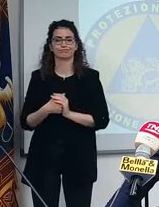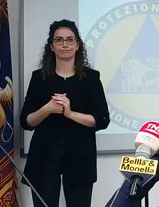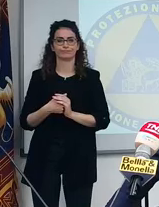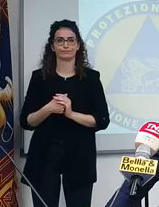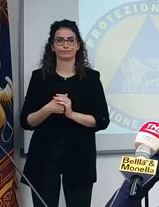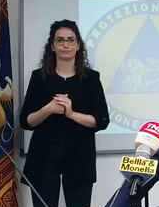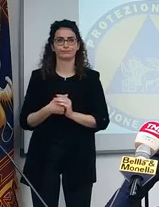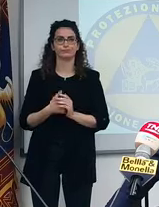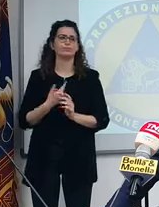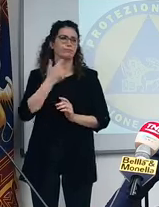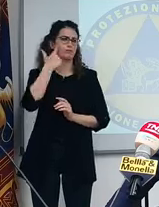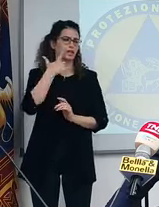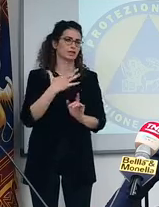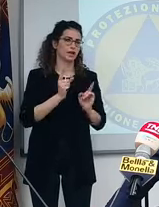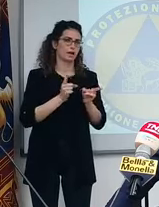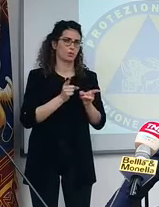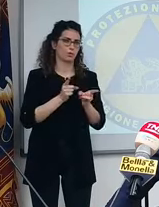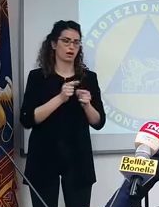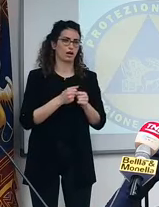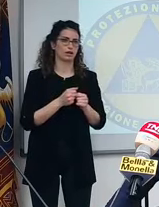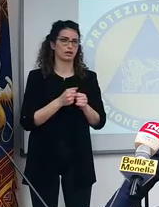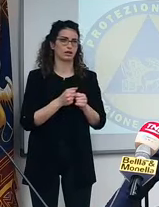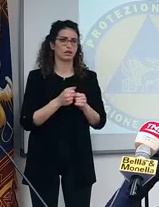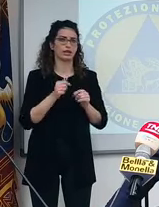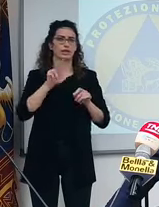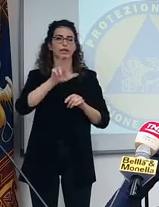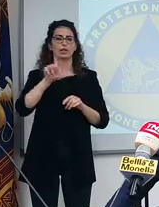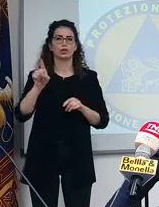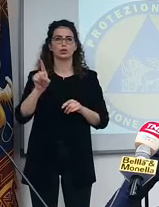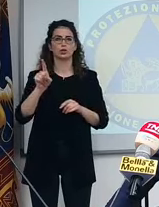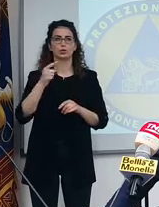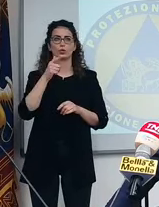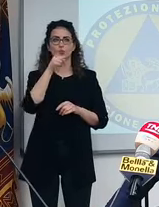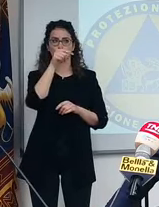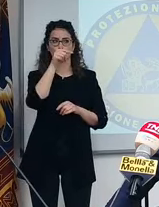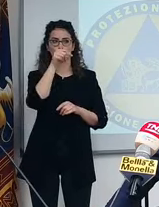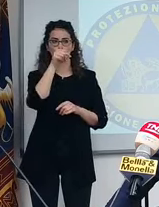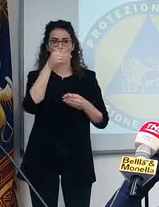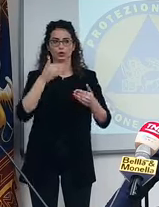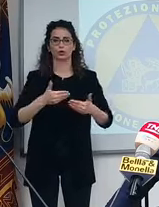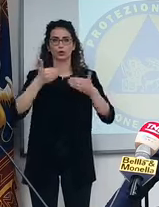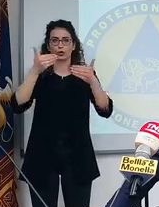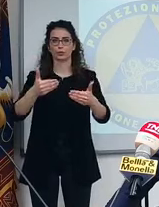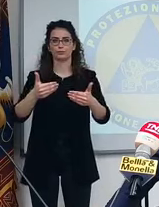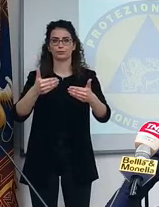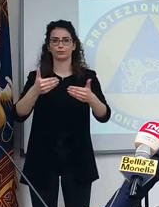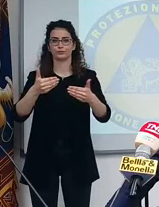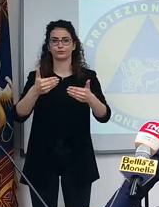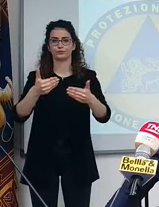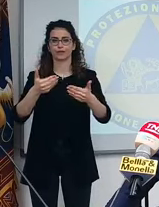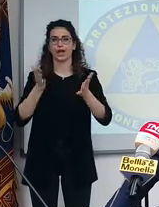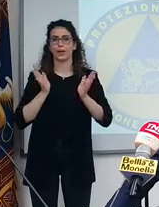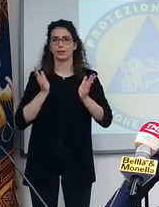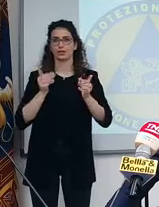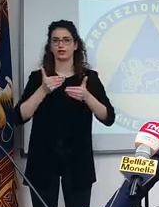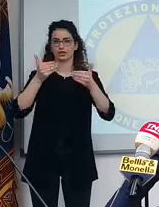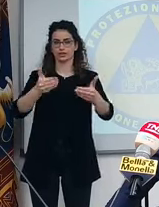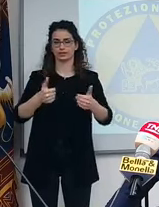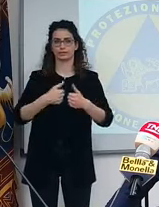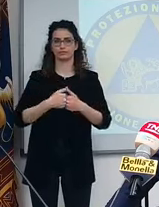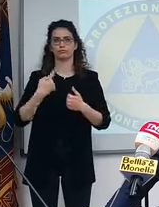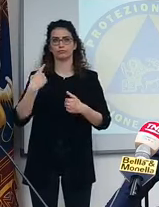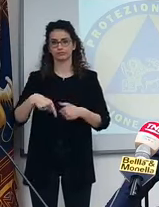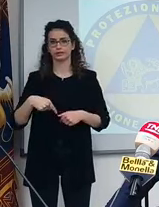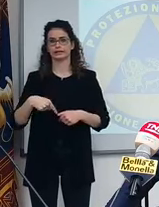Però sappiamo anche che è stato spostato il 31 luglio lo stato d'emergenza. Anche quello è un deterrente per il turismo.